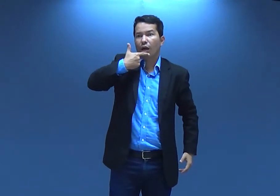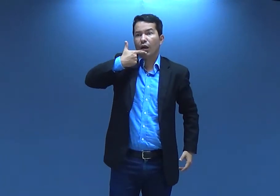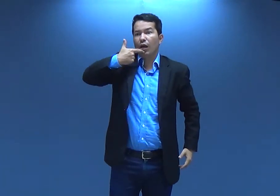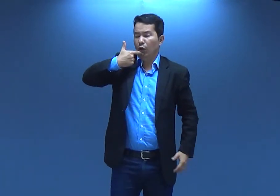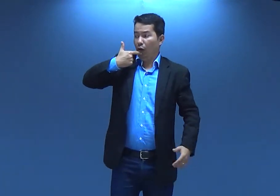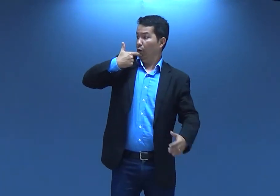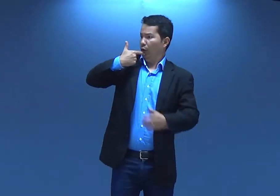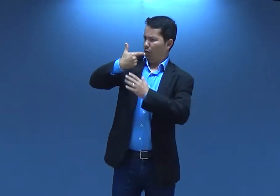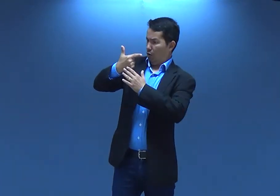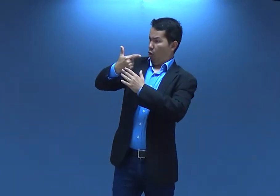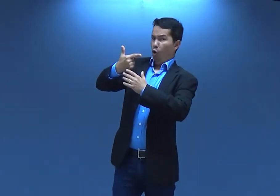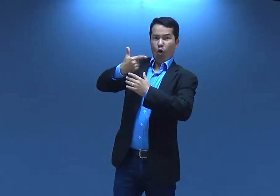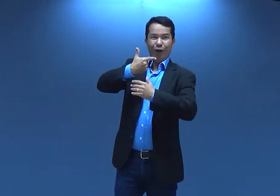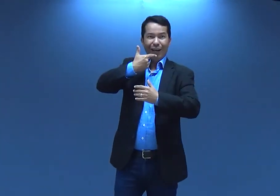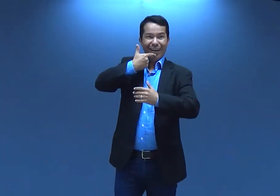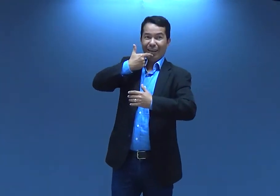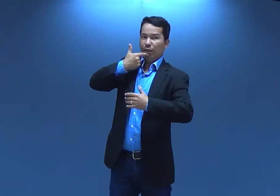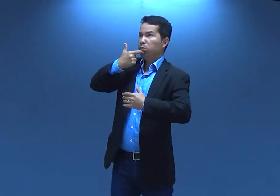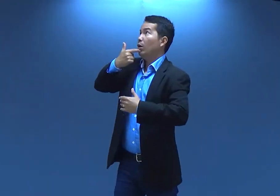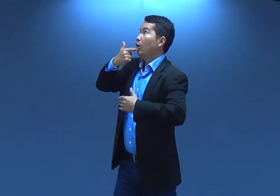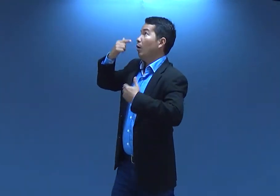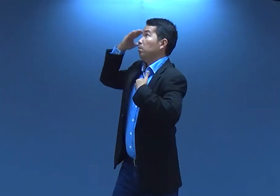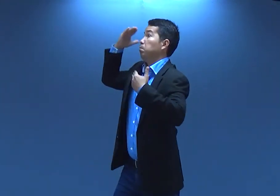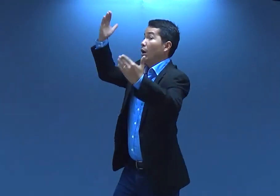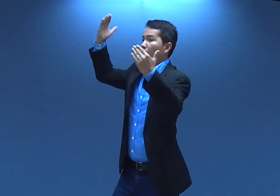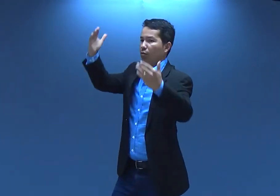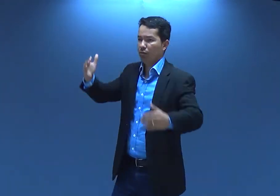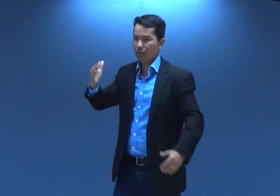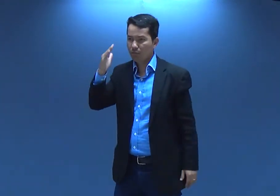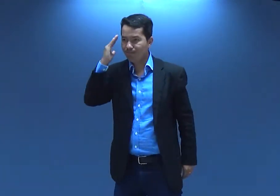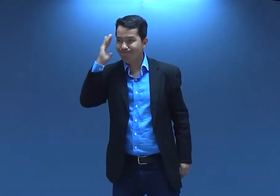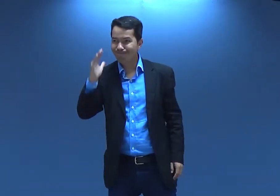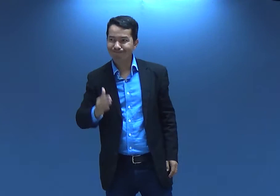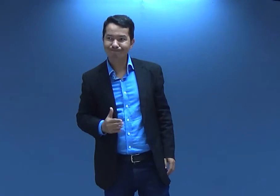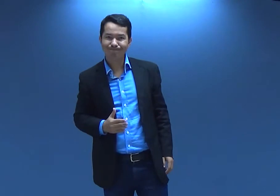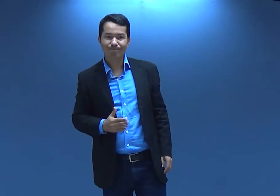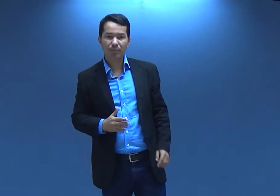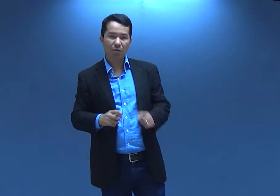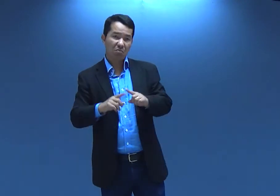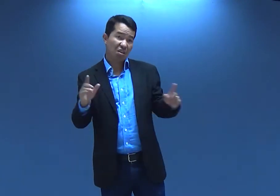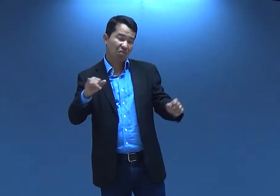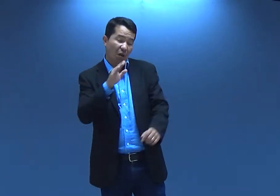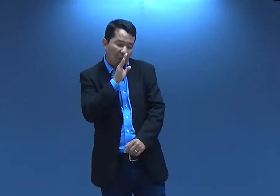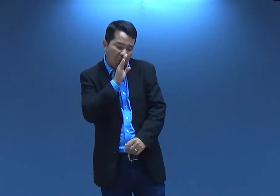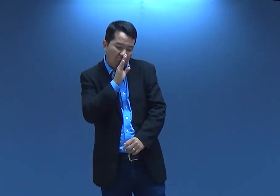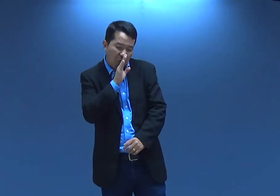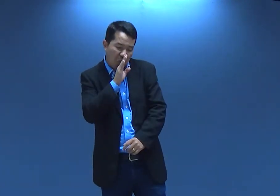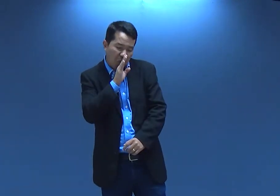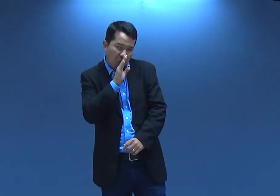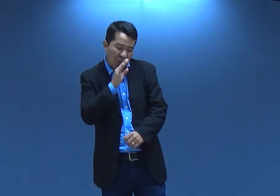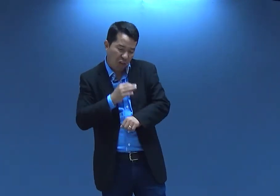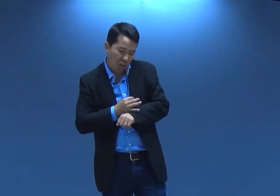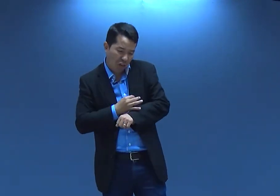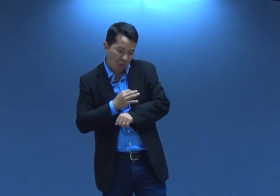transforma essa tristeza em alegria. Olha ali, transformou num sorriso. Entendeu? Mas, às você fica ali,